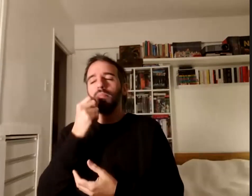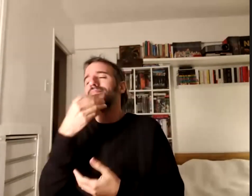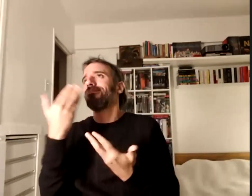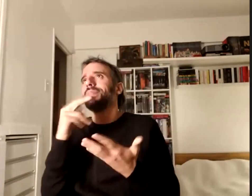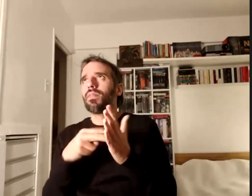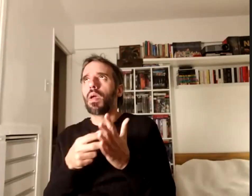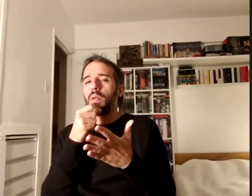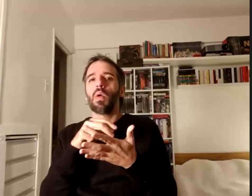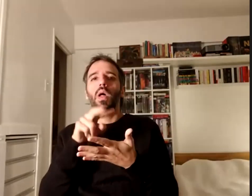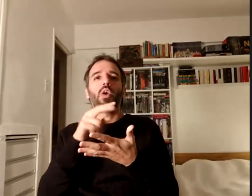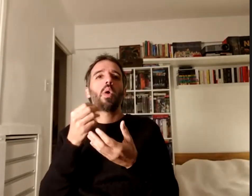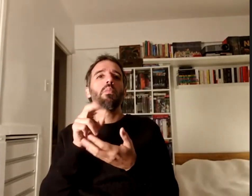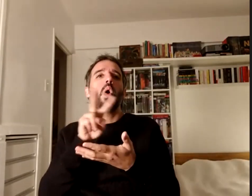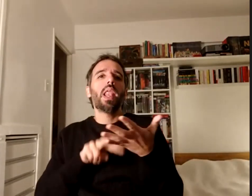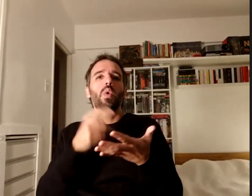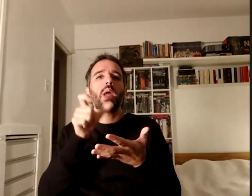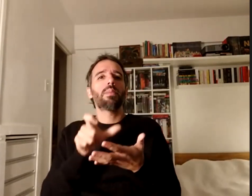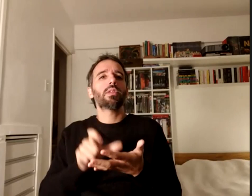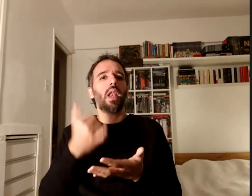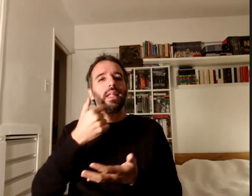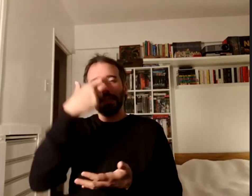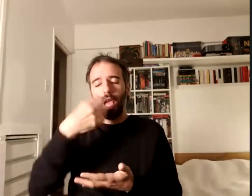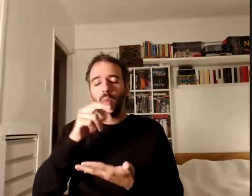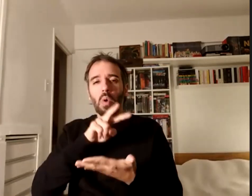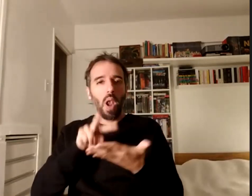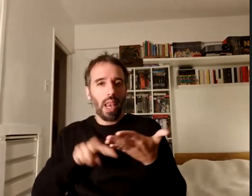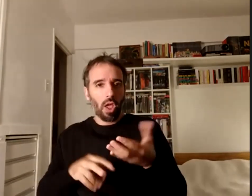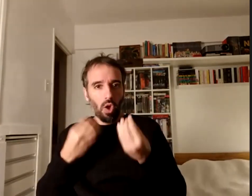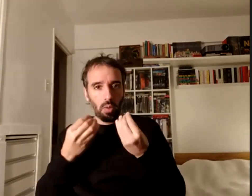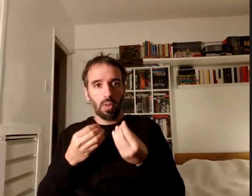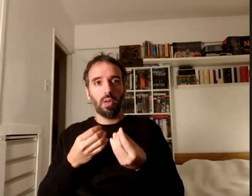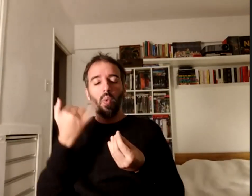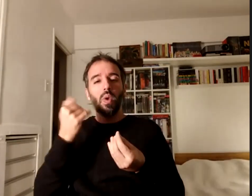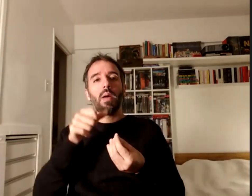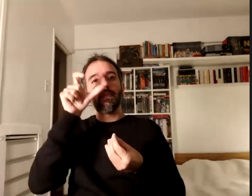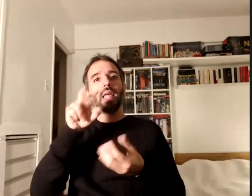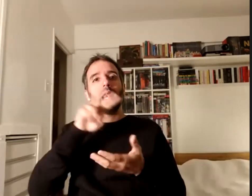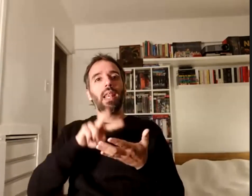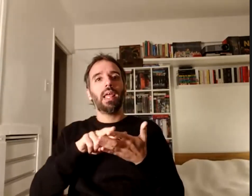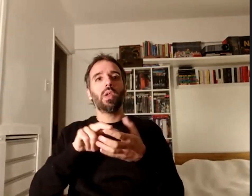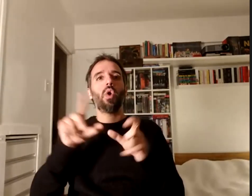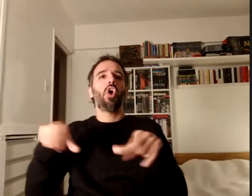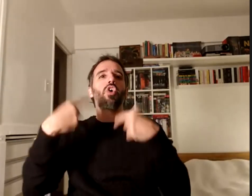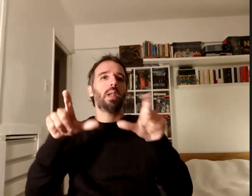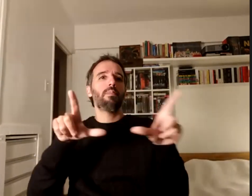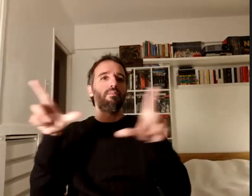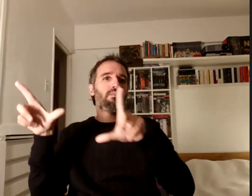lee una persona con discapacidad visual una persona con discapacidad visual con el lector de pantalla en la computadora un libro accesible